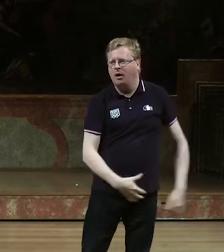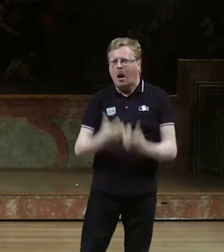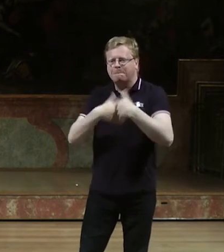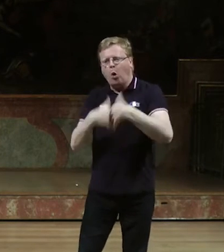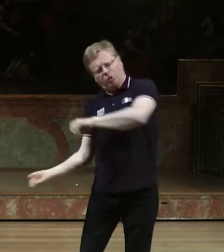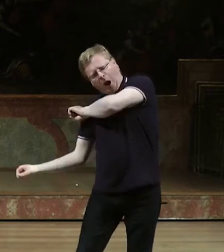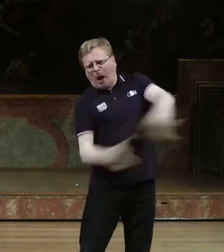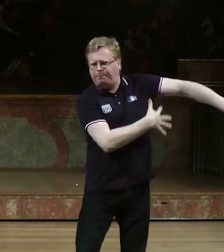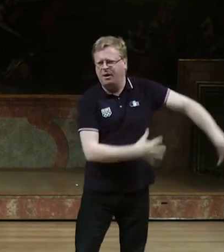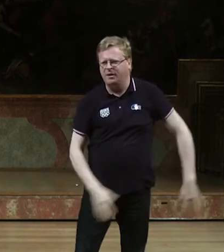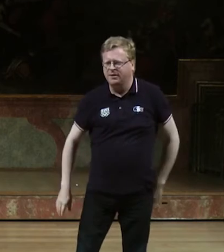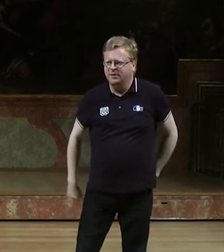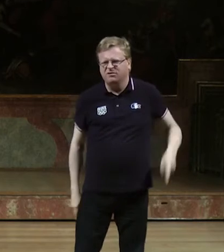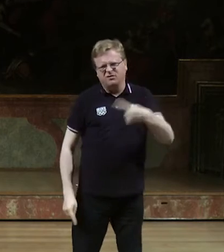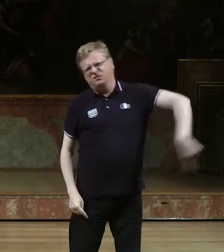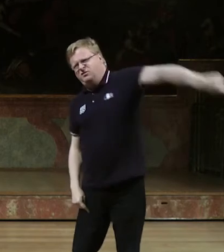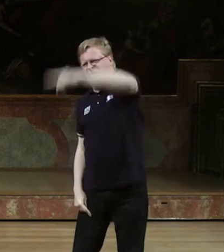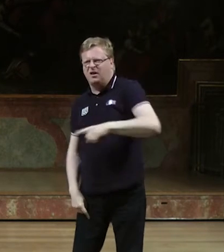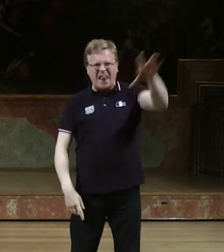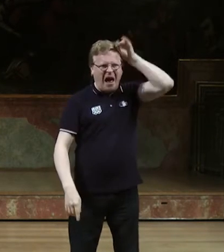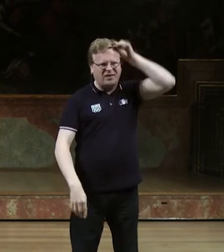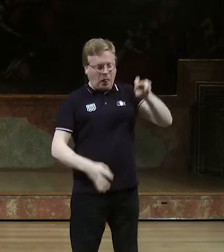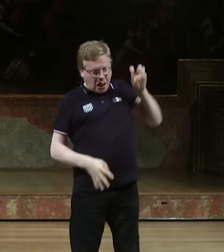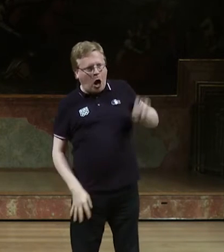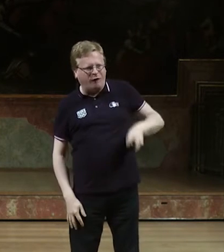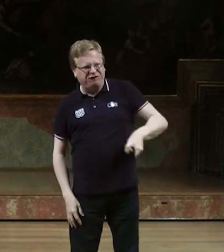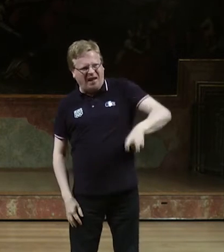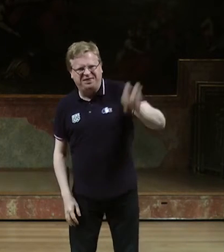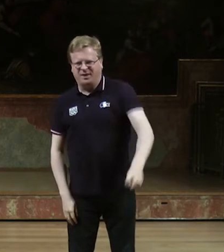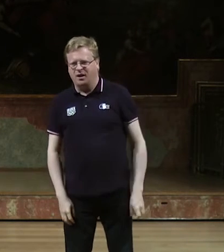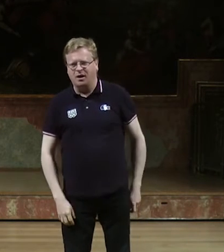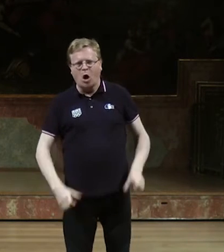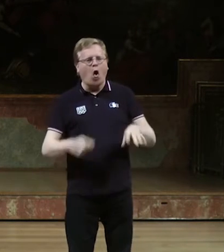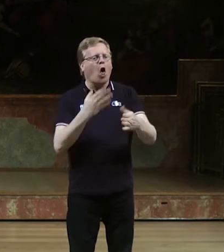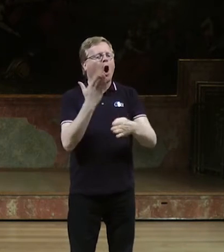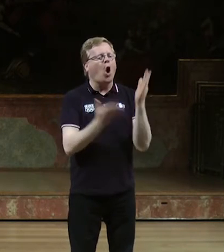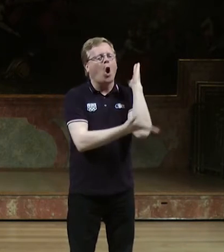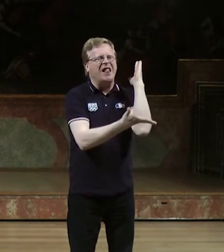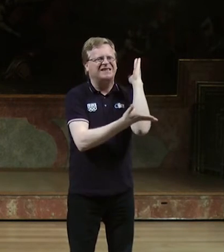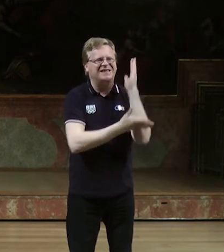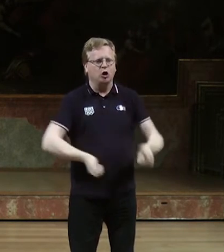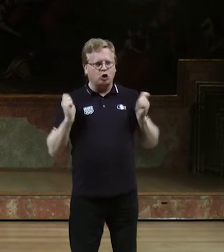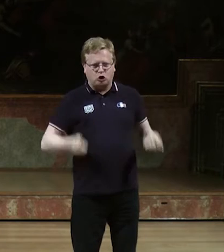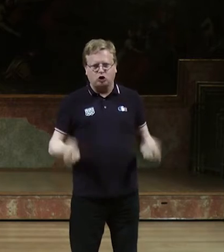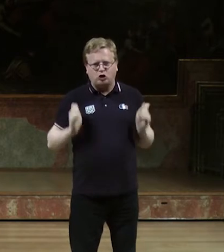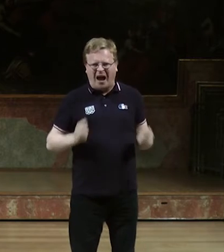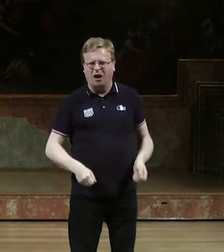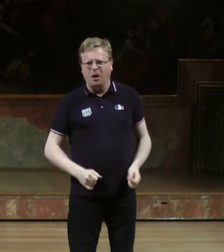weg. Motor weg. Fabriken weg. Wir müssen lernen, wieder zu gehen und mit